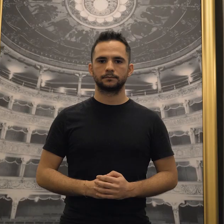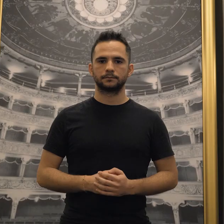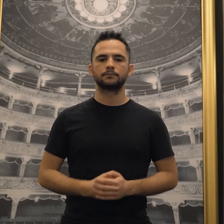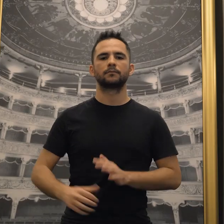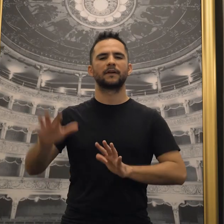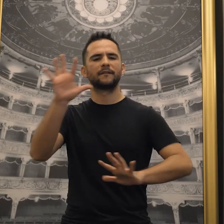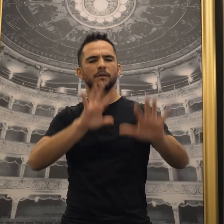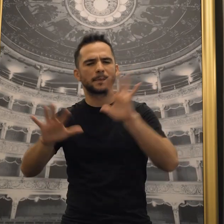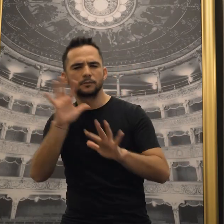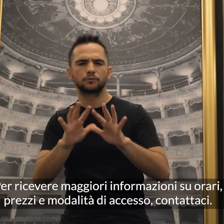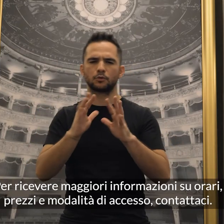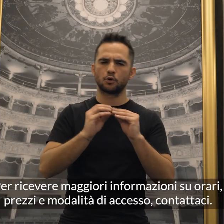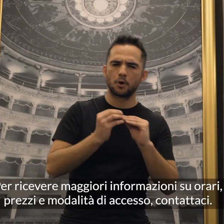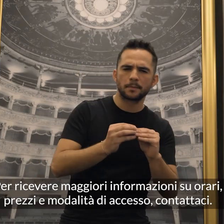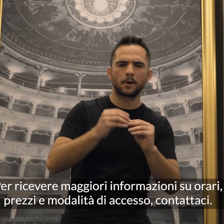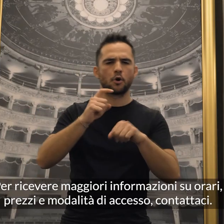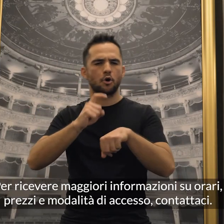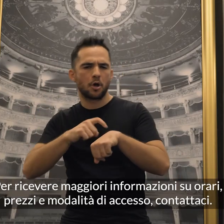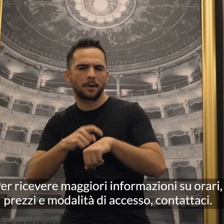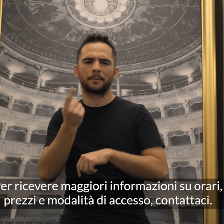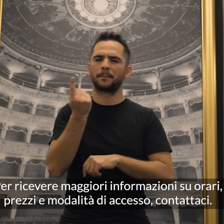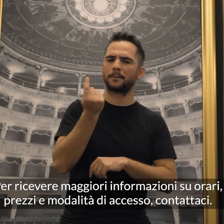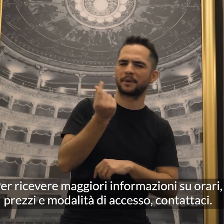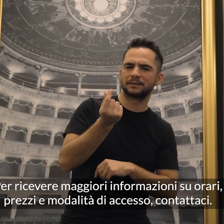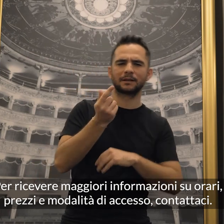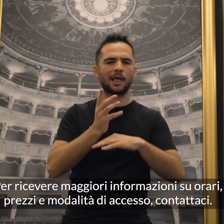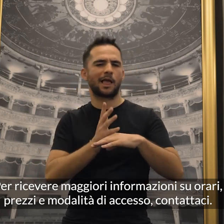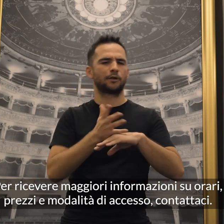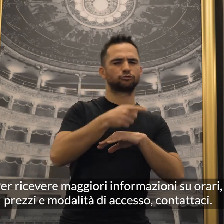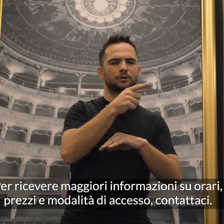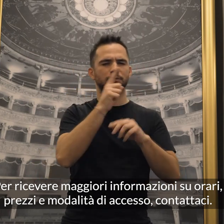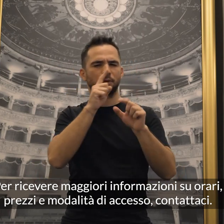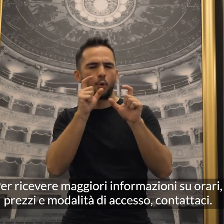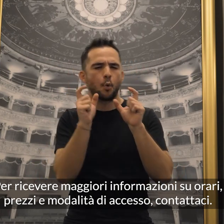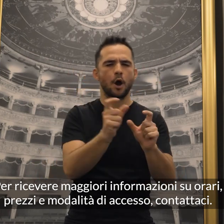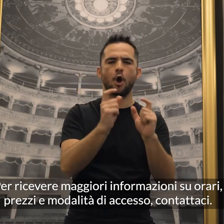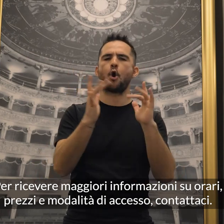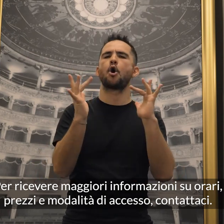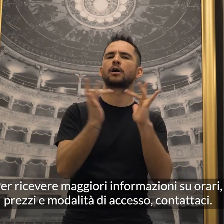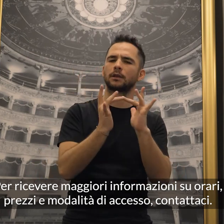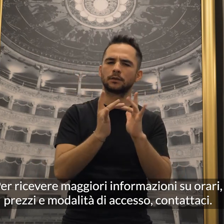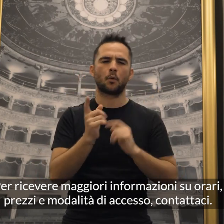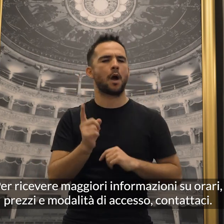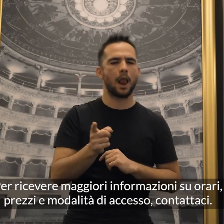Per ricevere maggiori informazioni su orari, prezzi e modalità di accesso